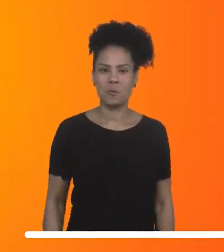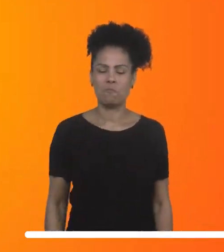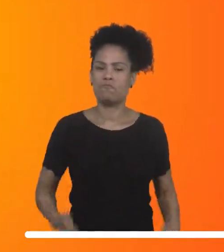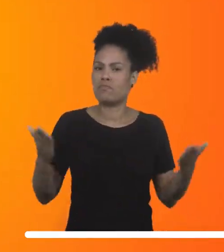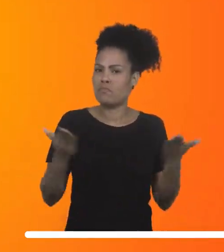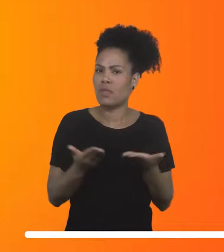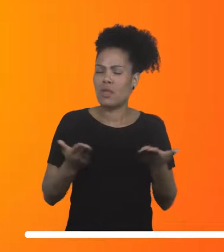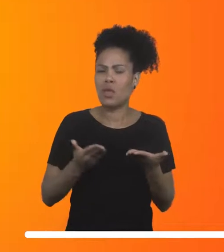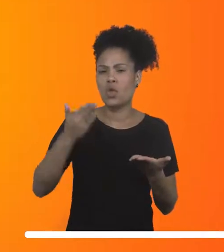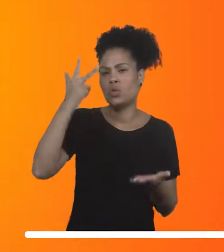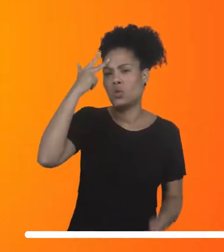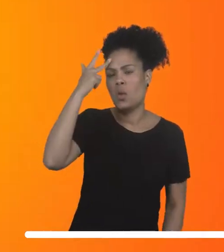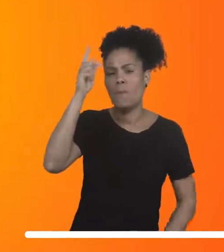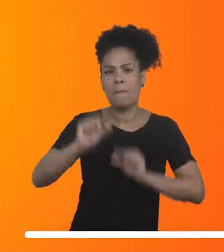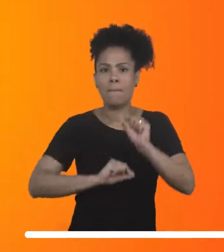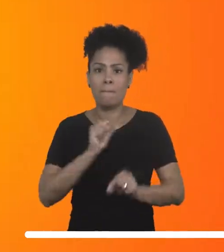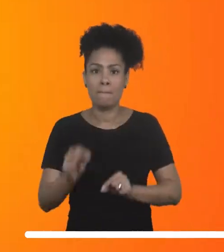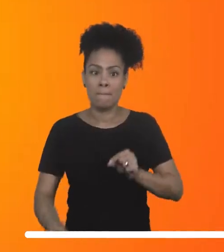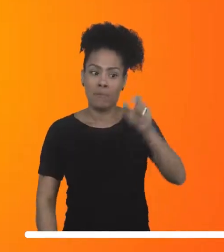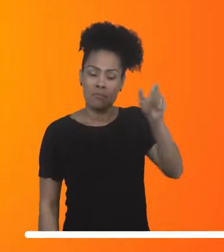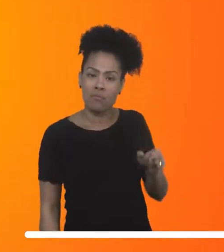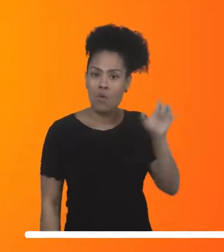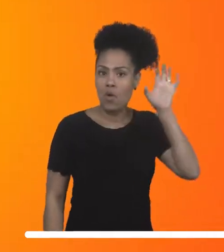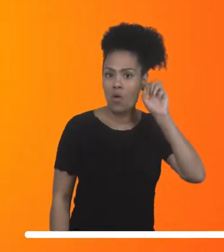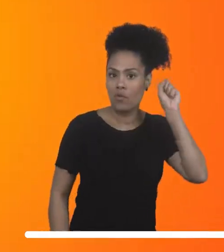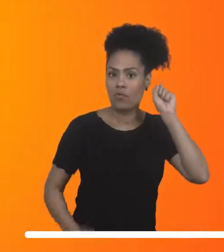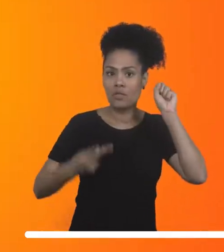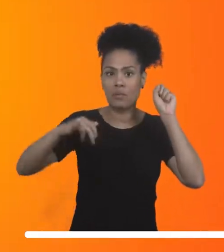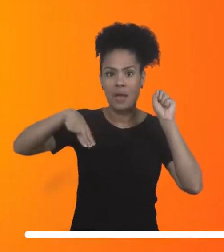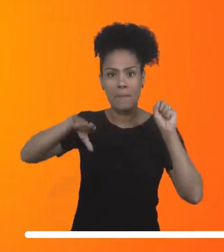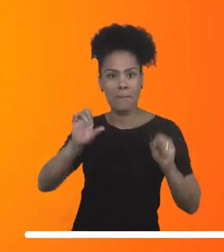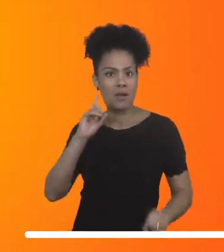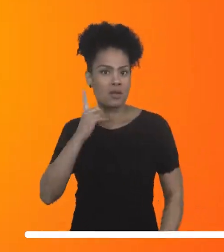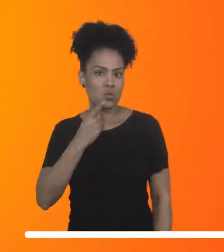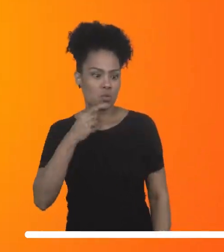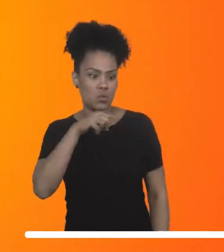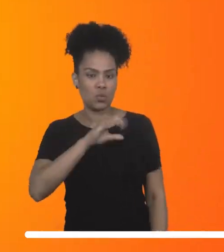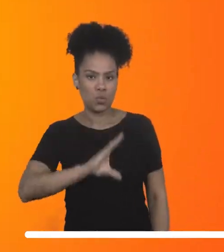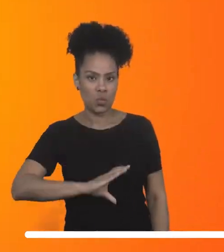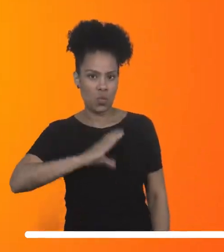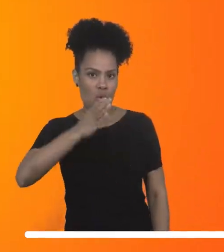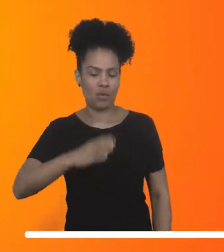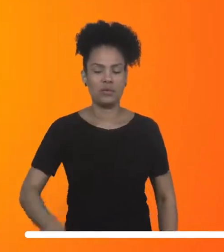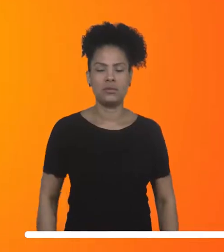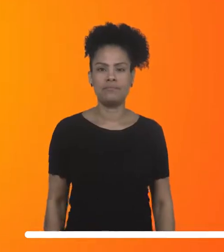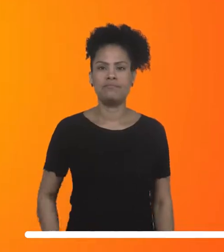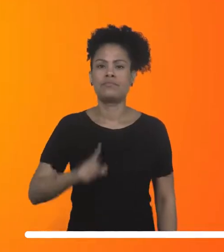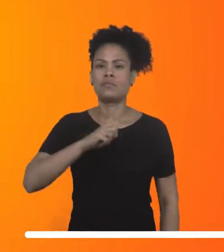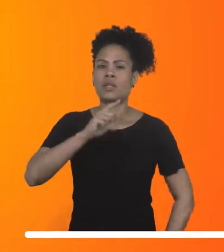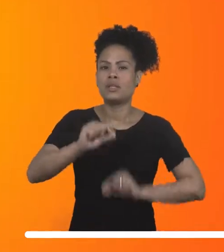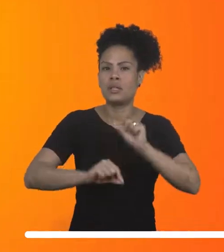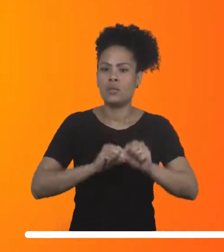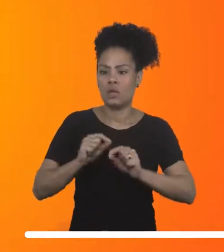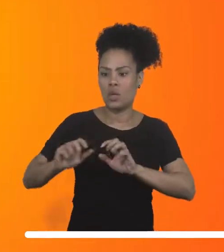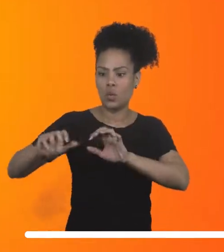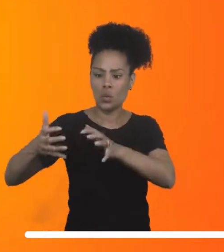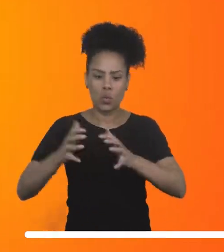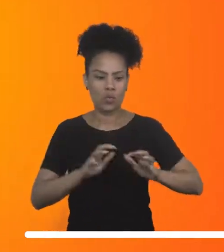surdos, sejam chamados de Kodas. Os Kodas convivem em dois universos distintos ao mesmo tempo,